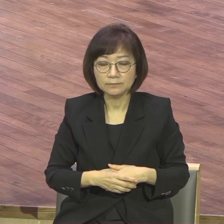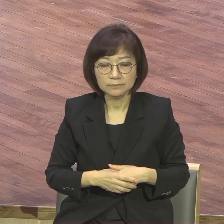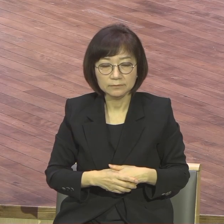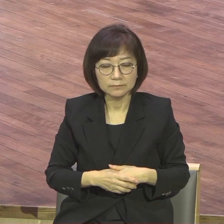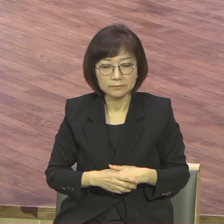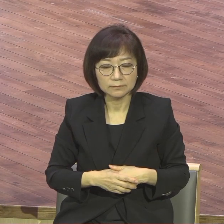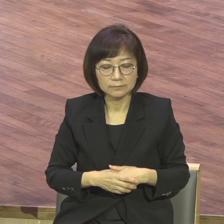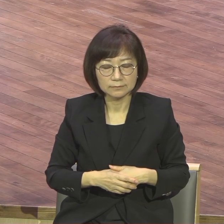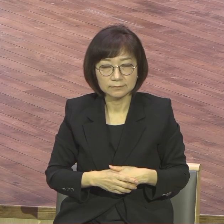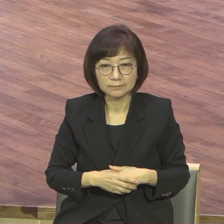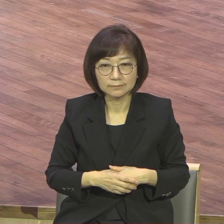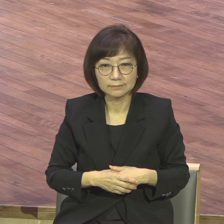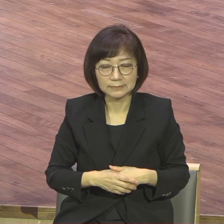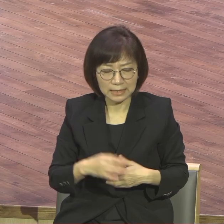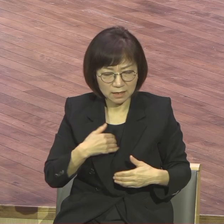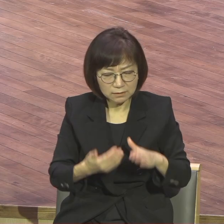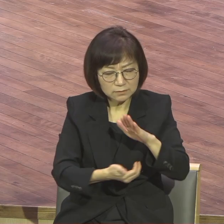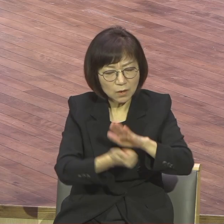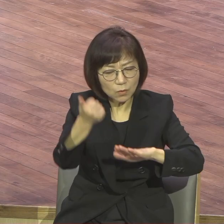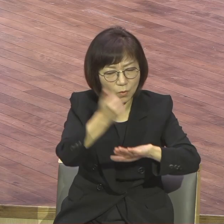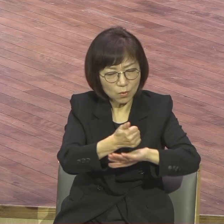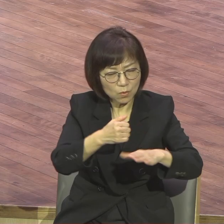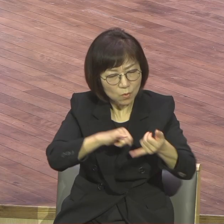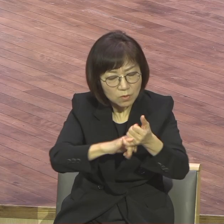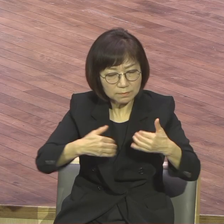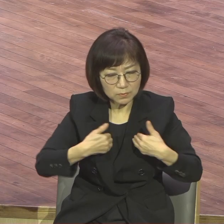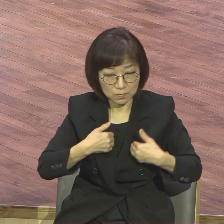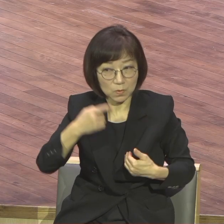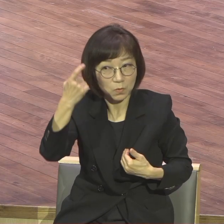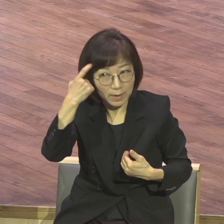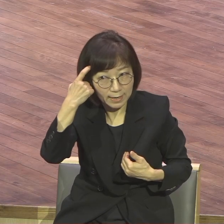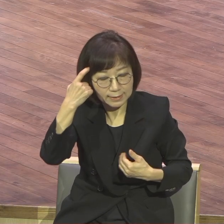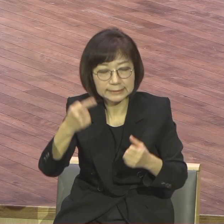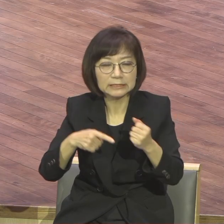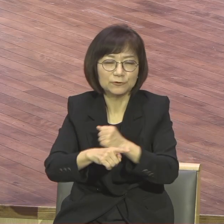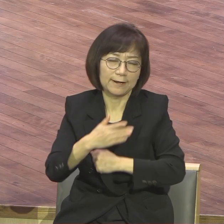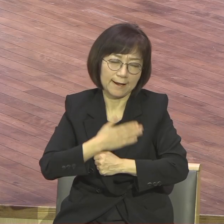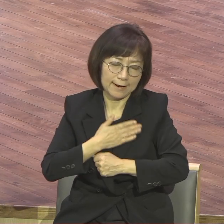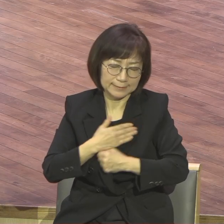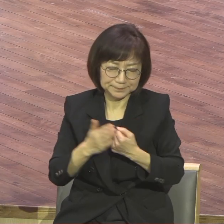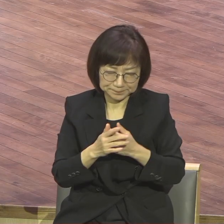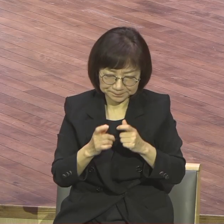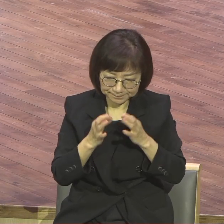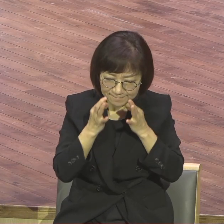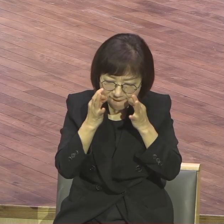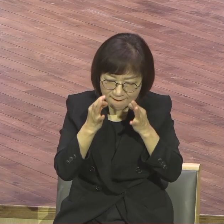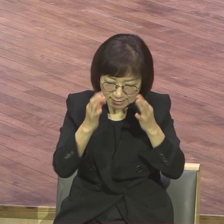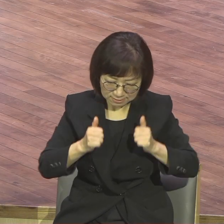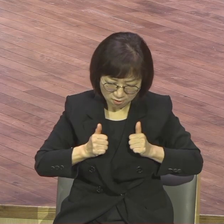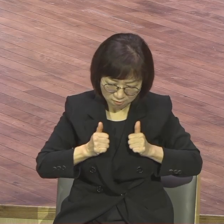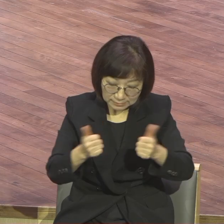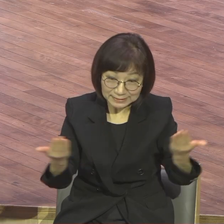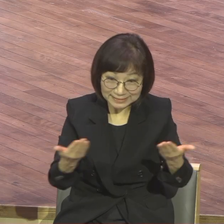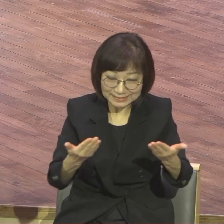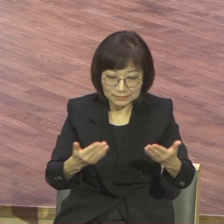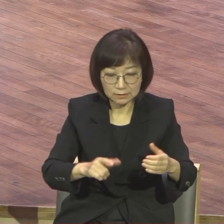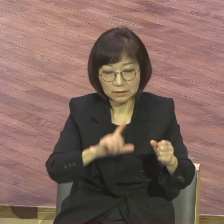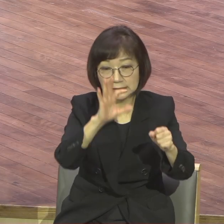때문에 성공해야 될 이유와 목적을 알았기 때문에 10년이 흘렸습니다. 가구 제조업 경영하는